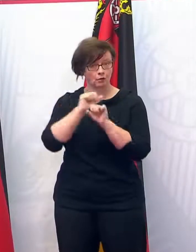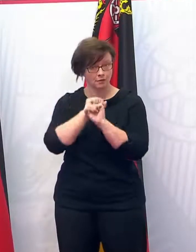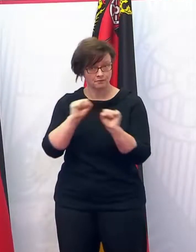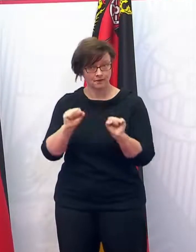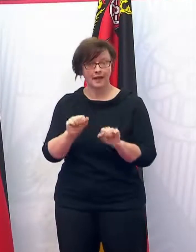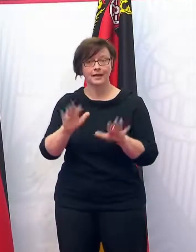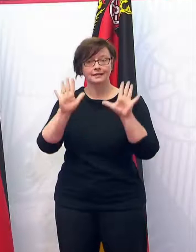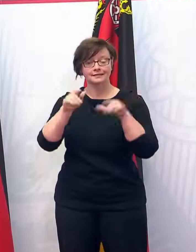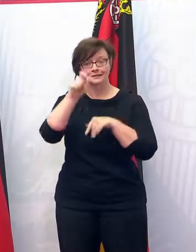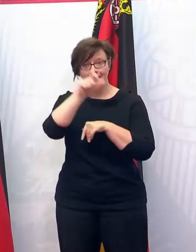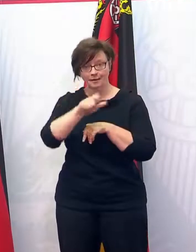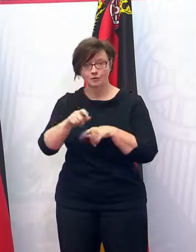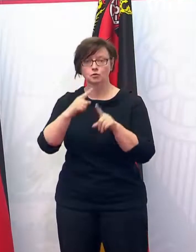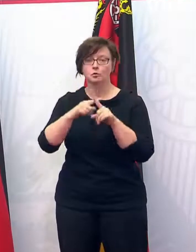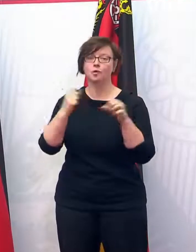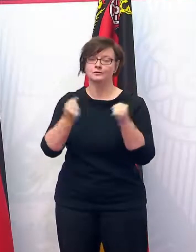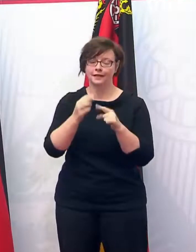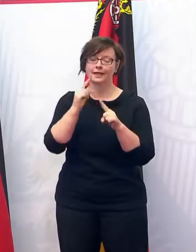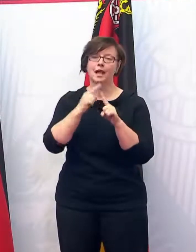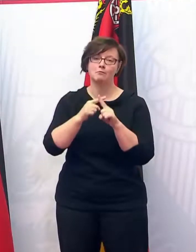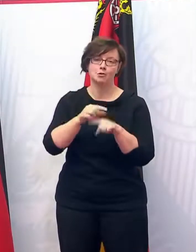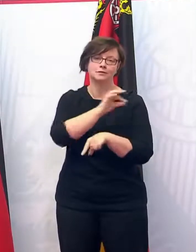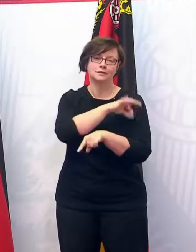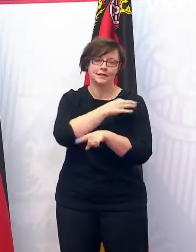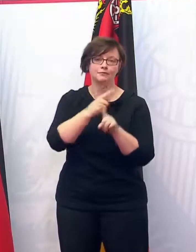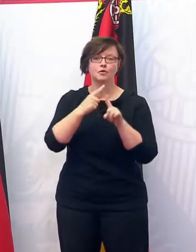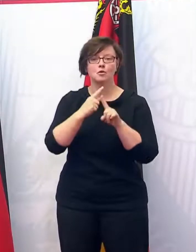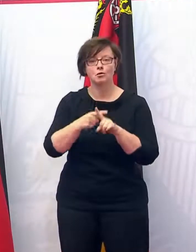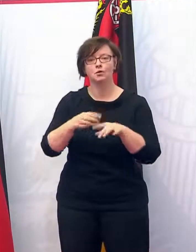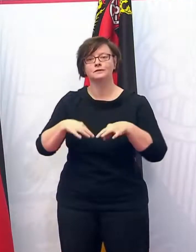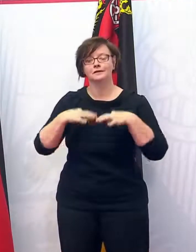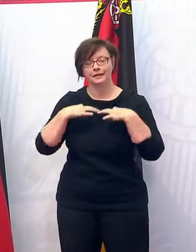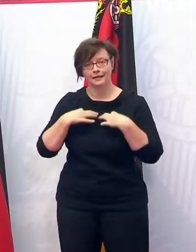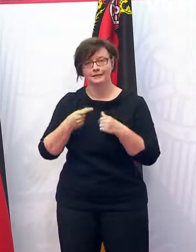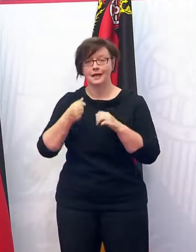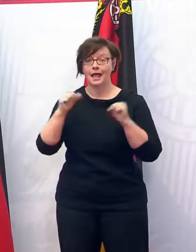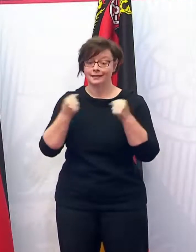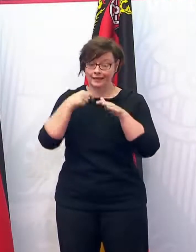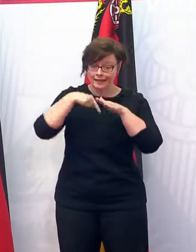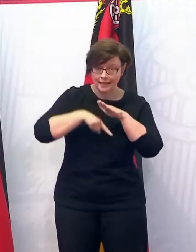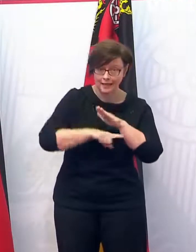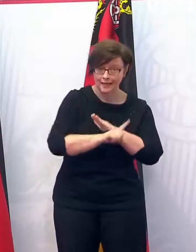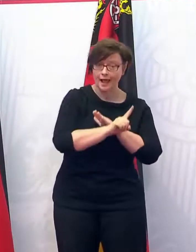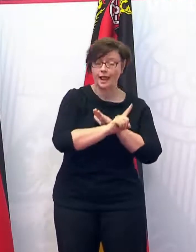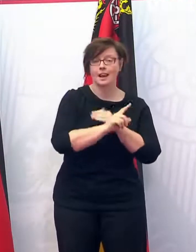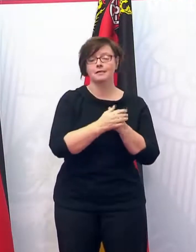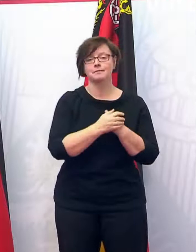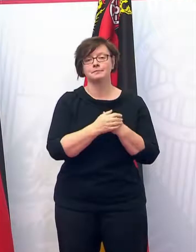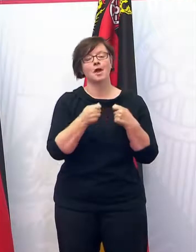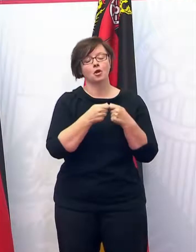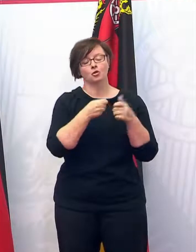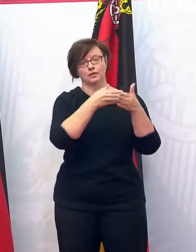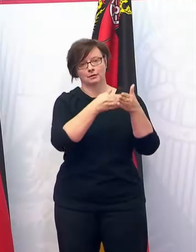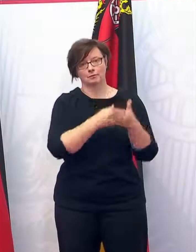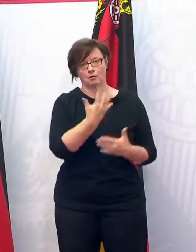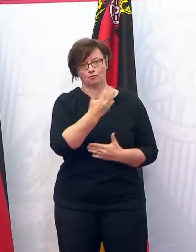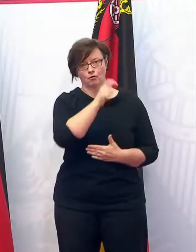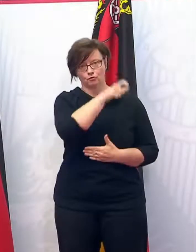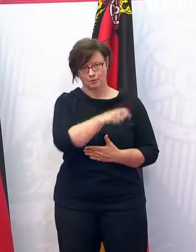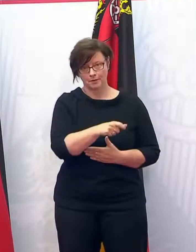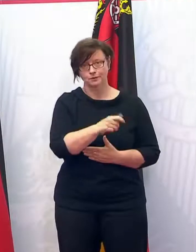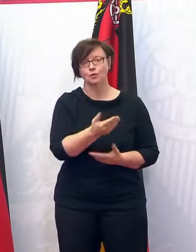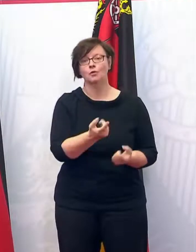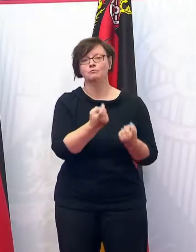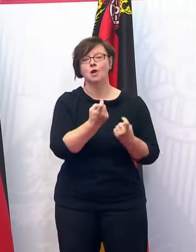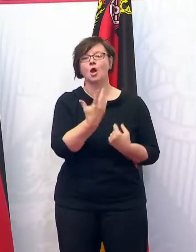zehn Personen plus Trainer, plus Geimpfte, plus Genesene Training innen, innerhalb der Kontaktbeschränkungen. Das heißt fünf Personen aus